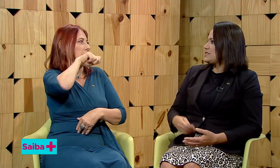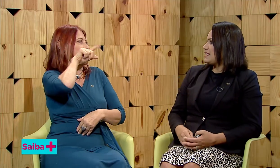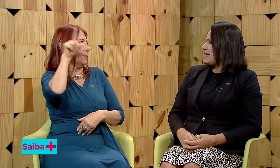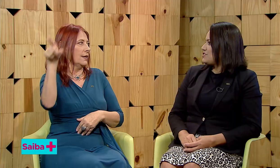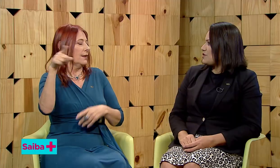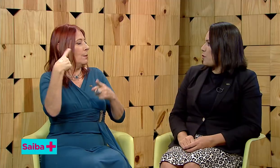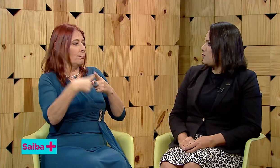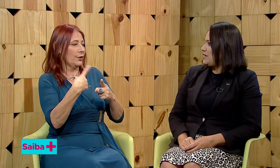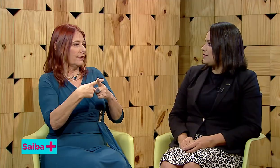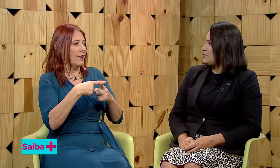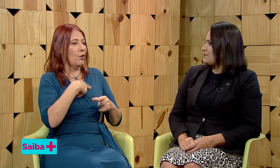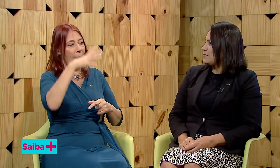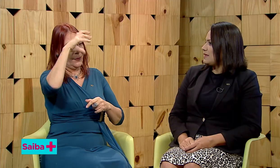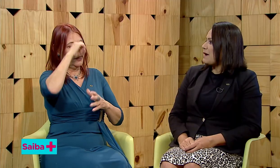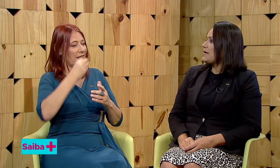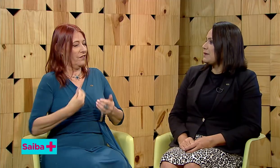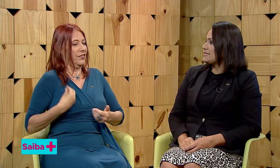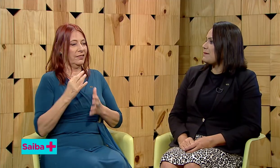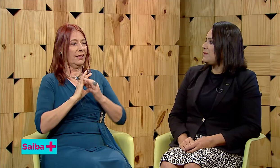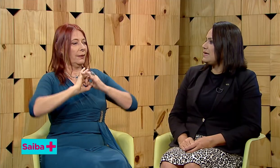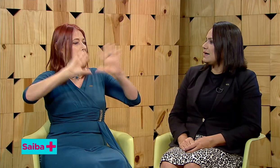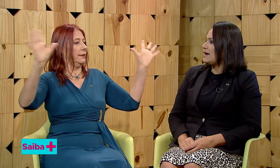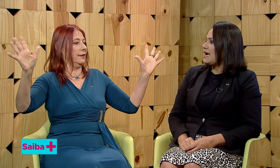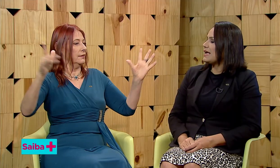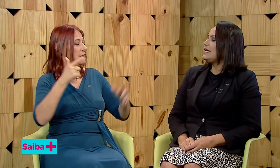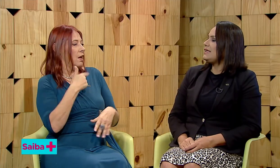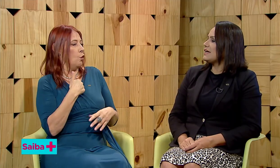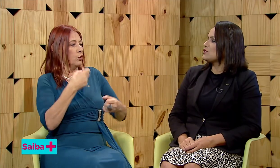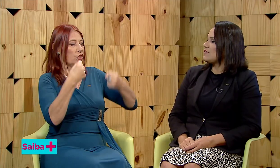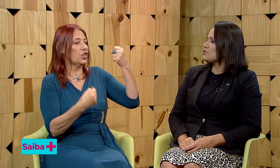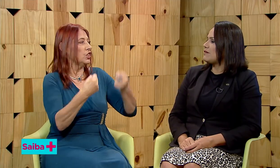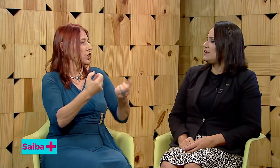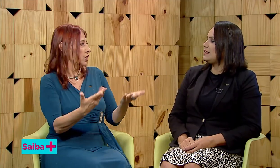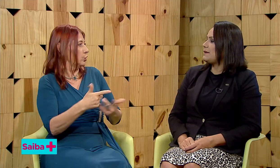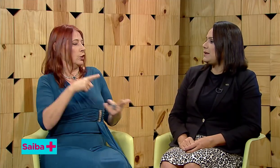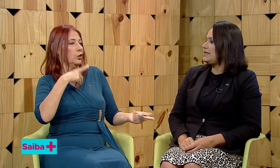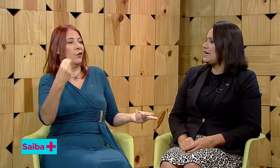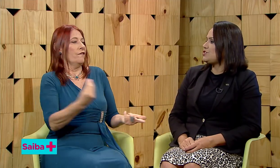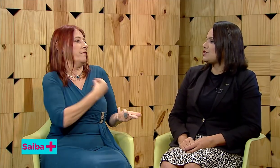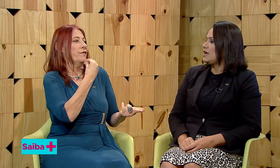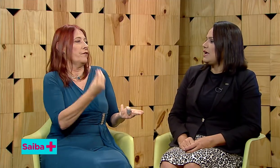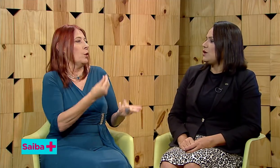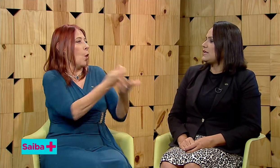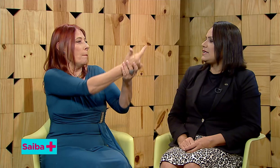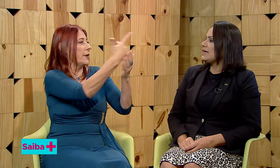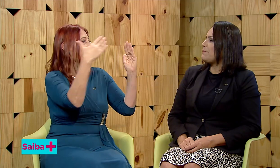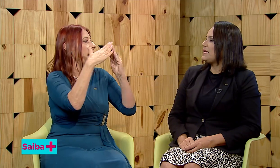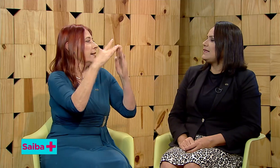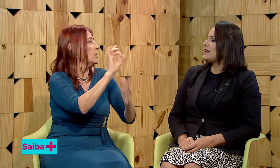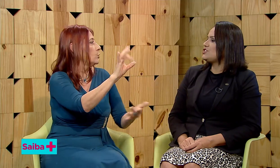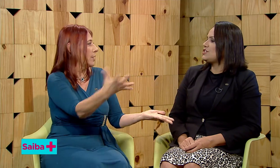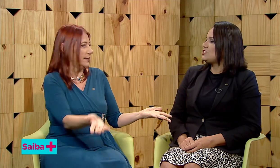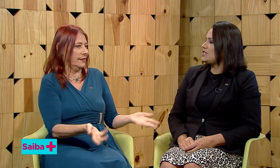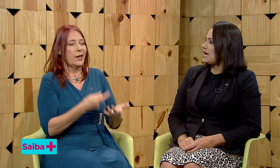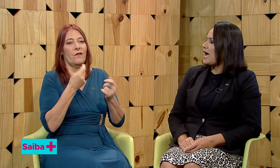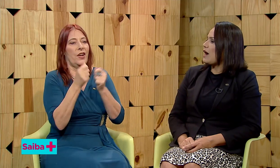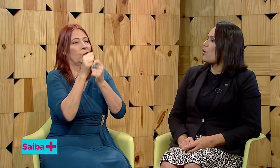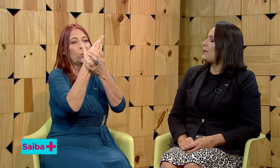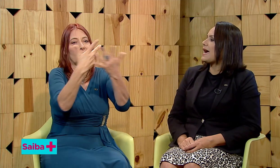sociedade de ouvinte. A minha mãe sabia. Ela queria que eu tivesse uma vida independente. Eu teria que aprender a dirigir, a comprar